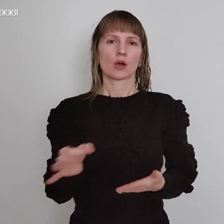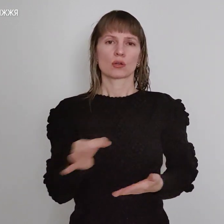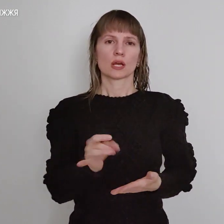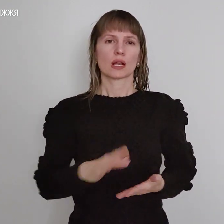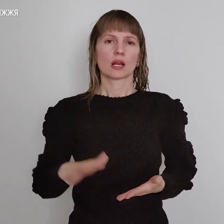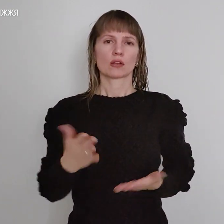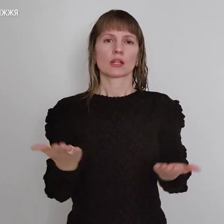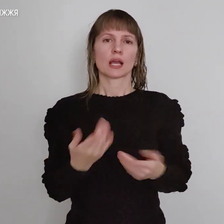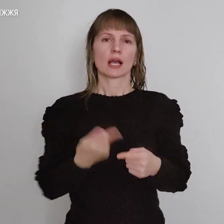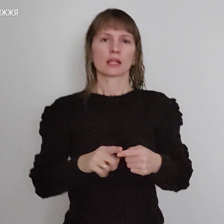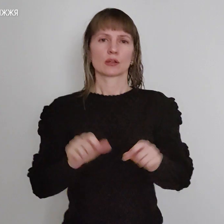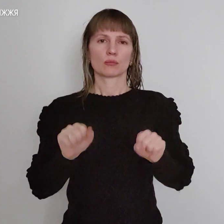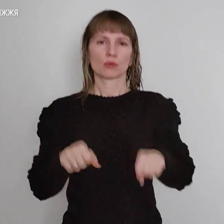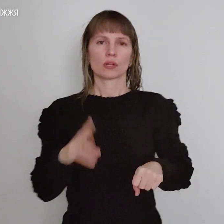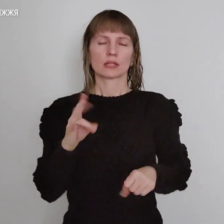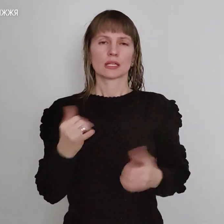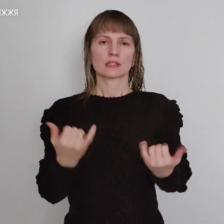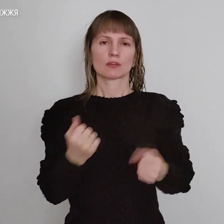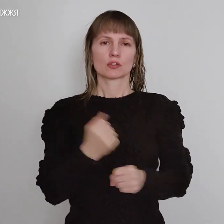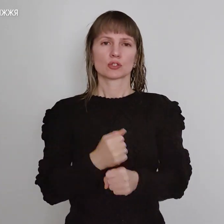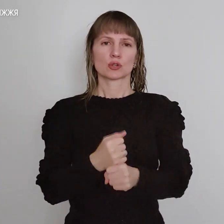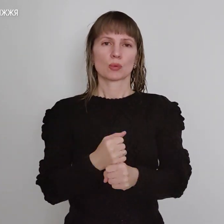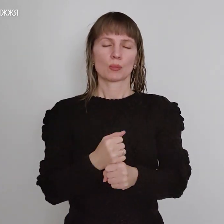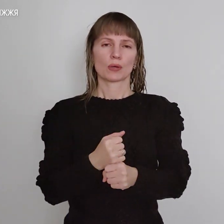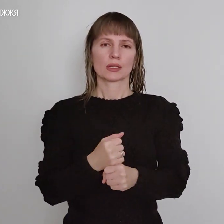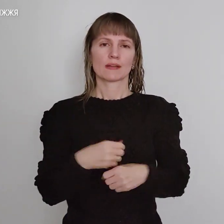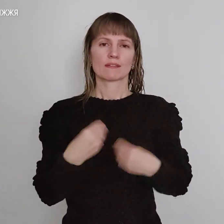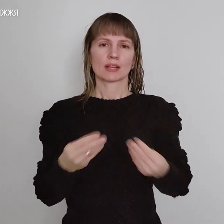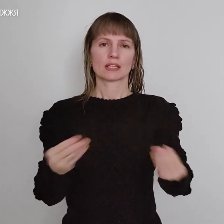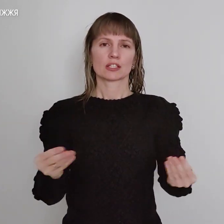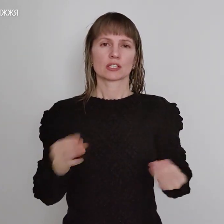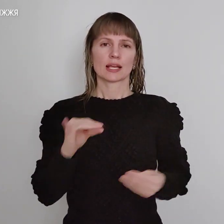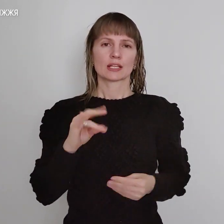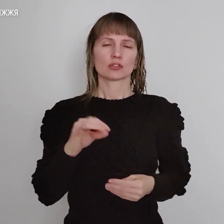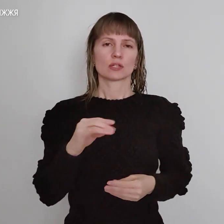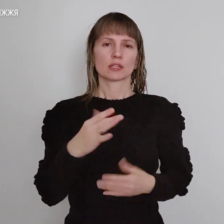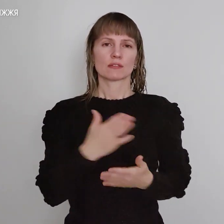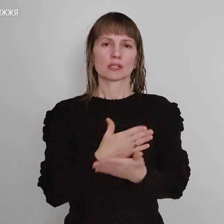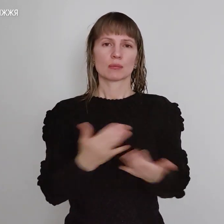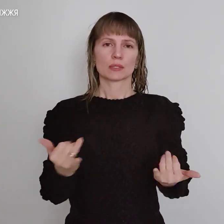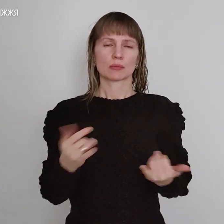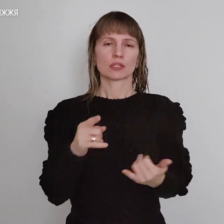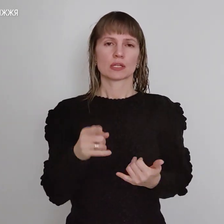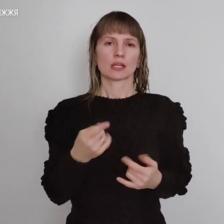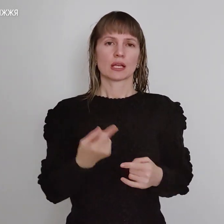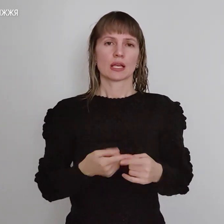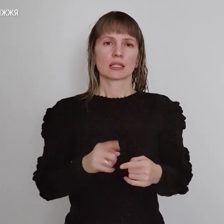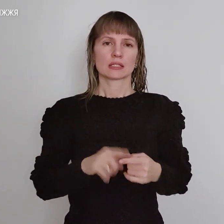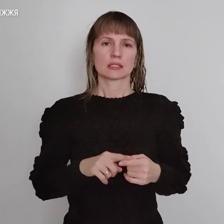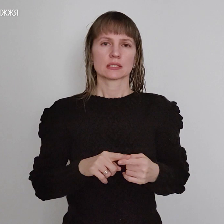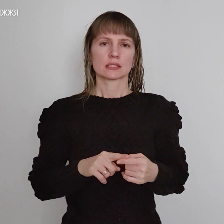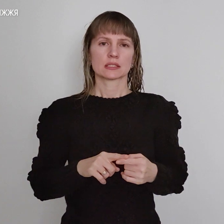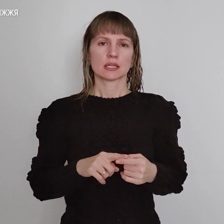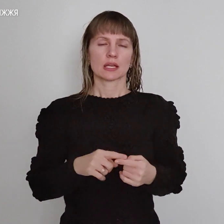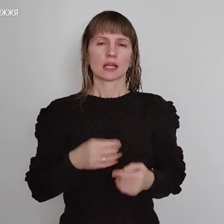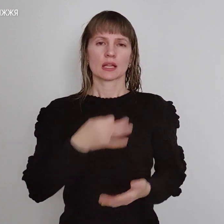як ми можемо на сьогодні зробити видача інсуліну і забезпечення, як це не відповідальність мережі аптечних